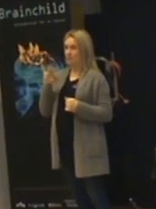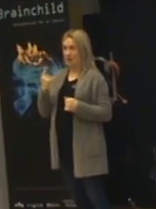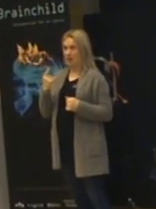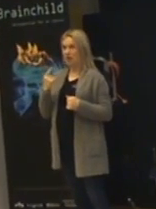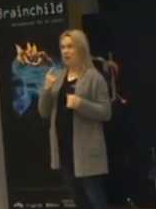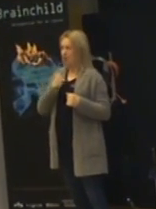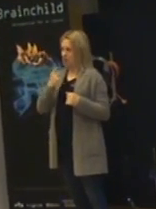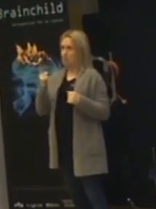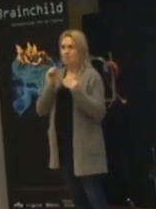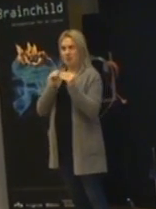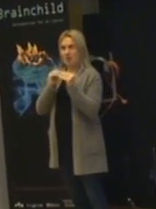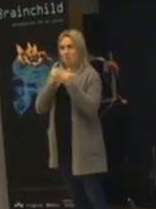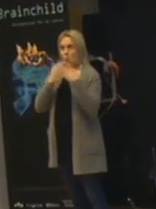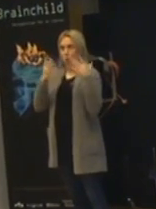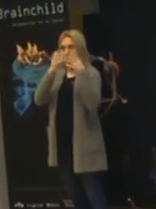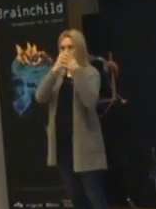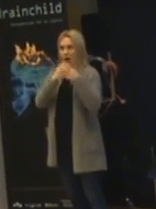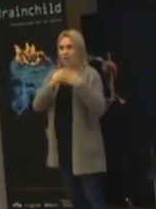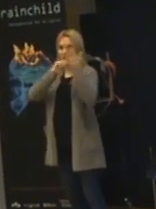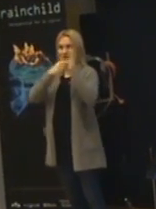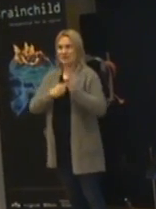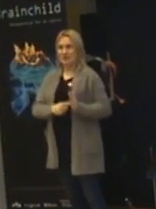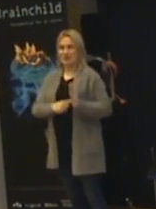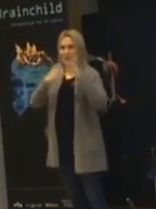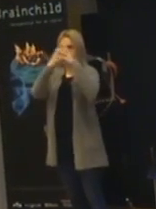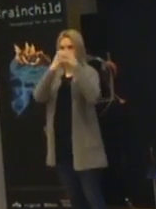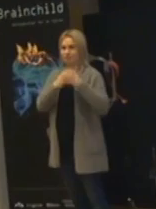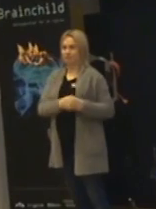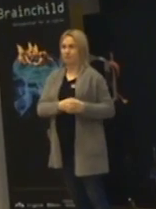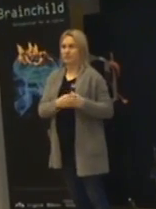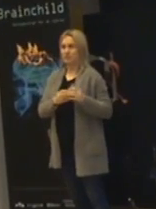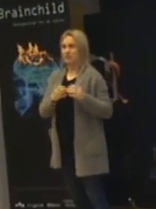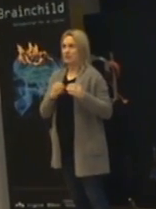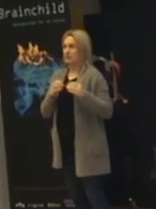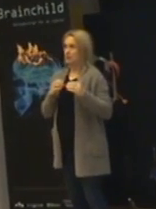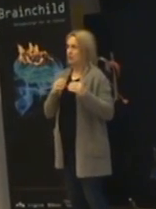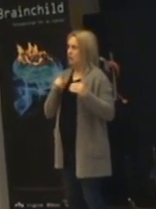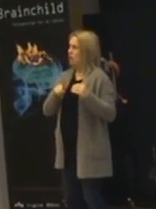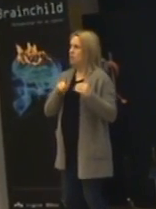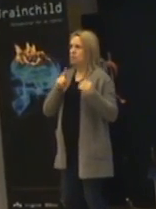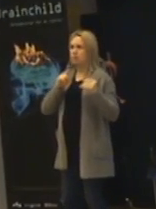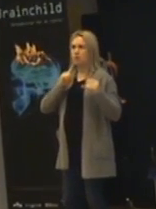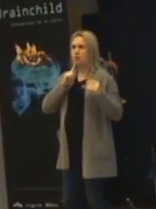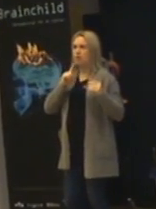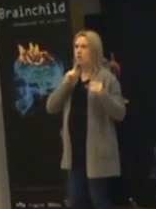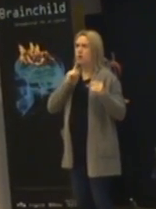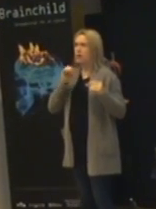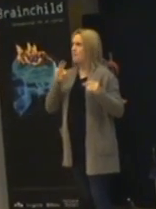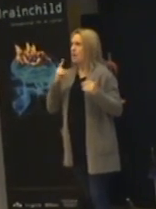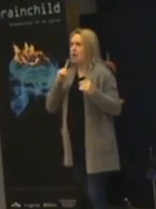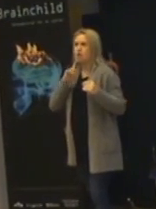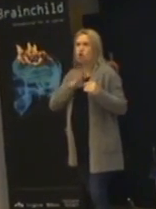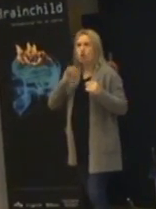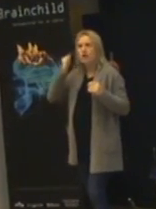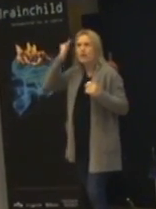kan vi stoppa in i ganska många av de här over-excitability-tankarna tänker jag. Ständigt full med idéer.